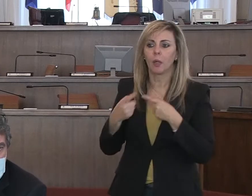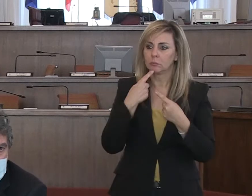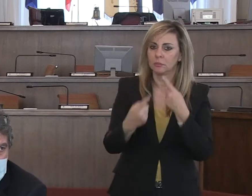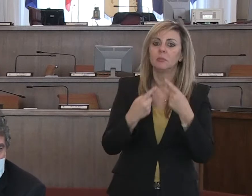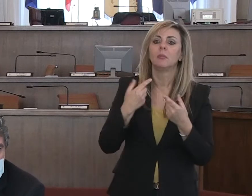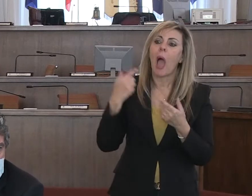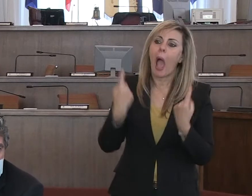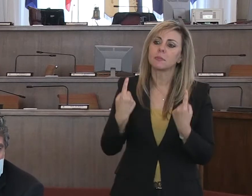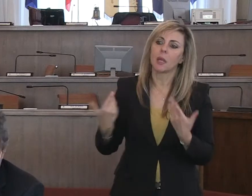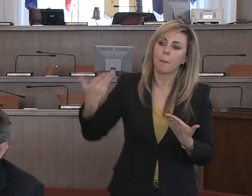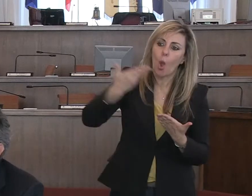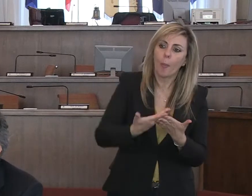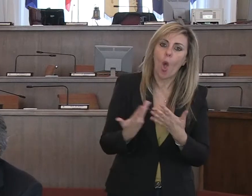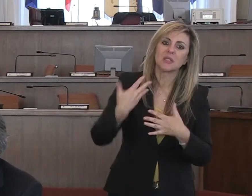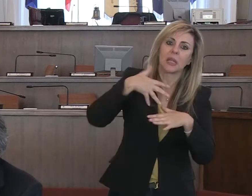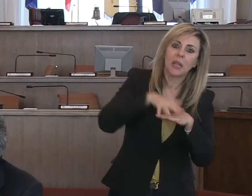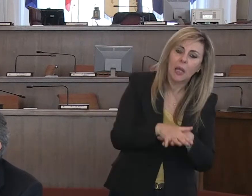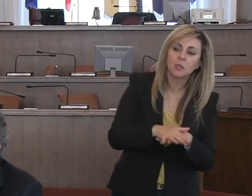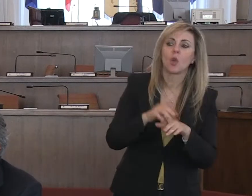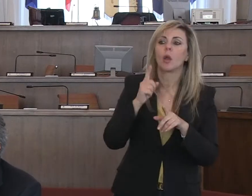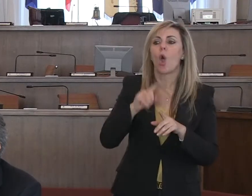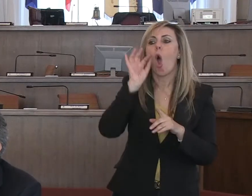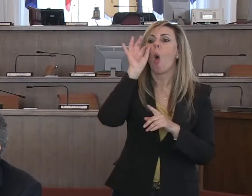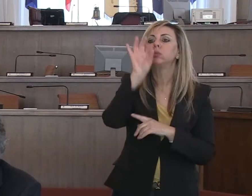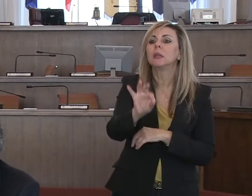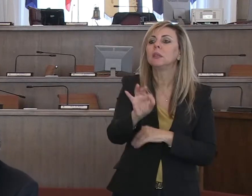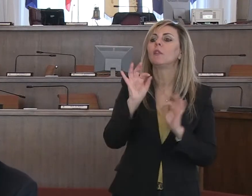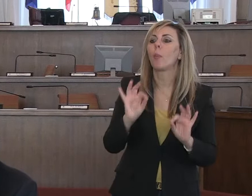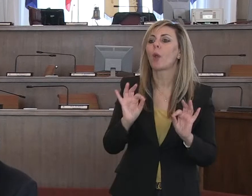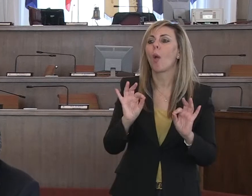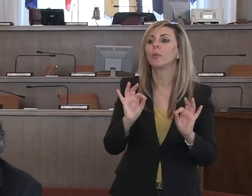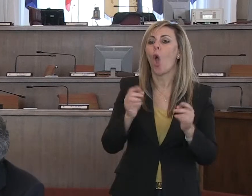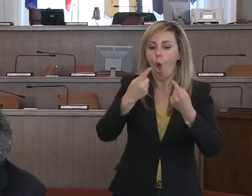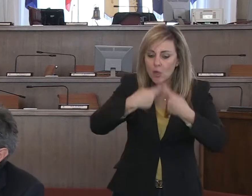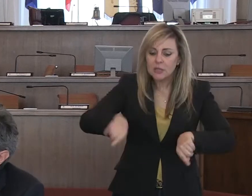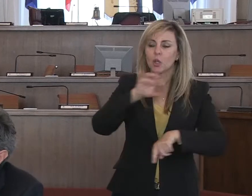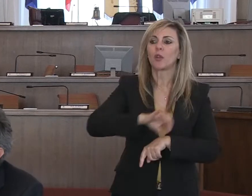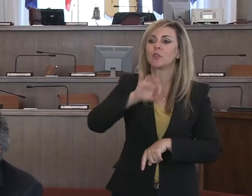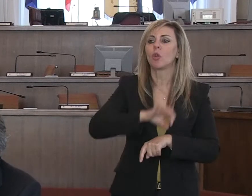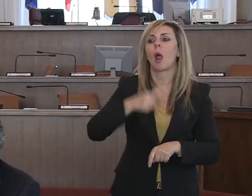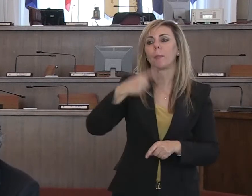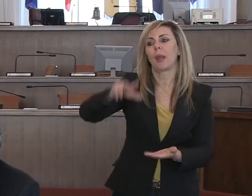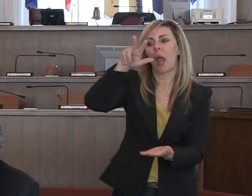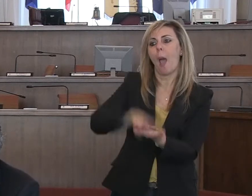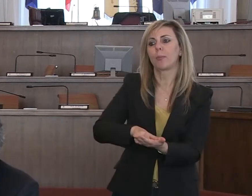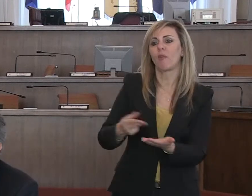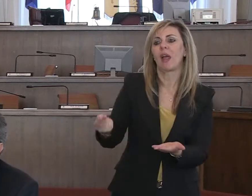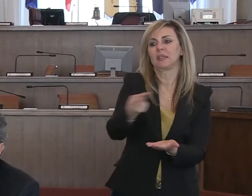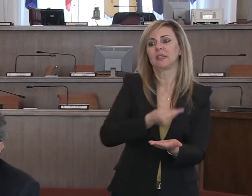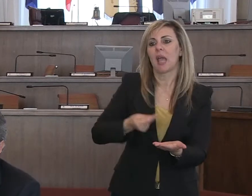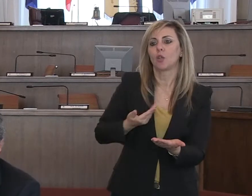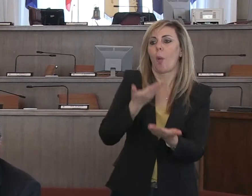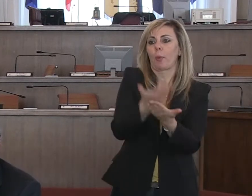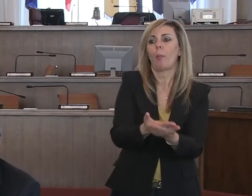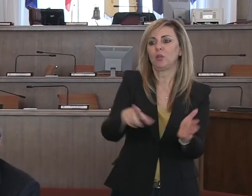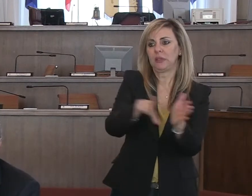integrazioni, il nostro obiettivo è quanto prima poter convocare il Consiglio regionale e approvare questa proposta di